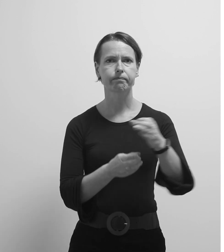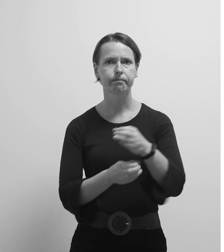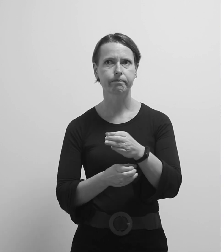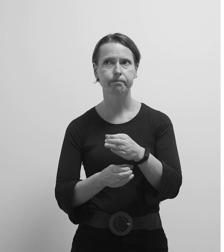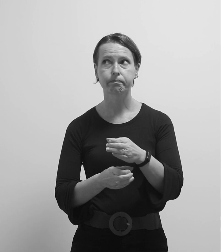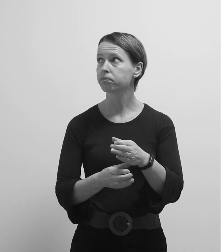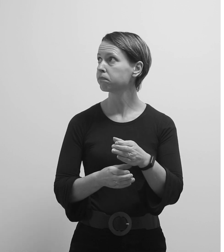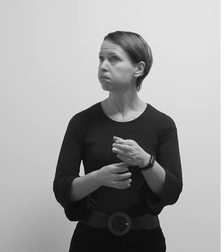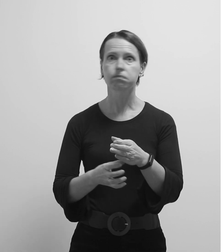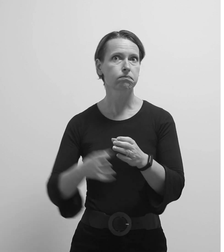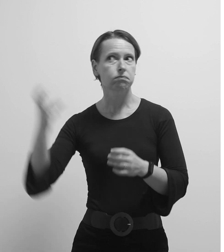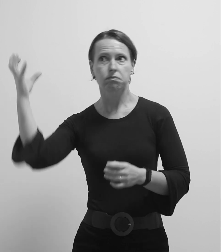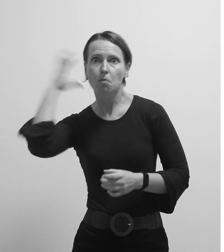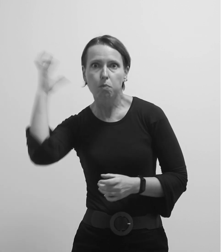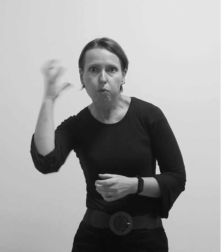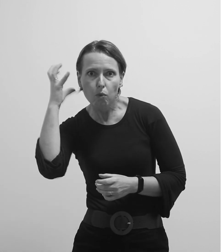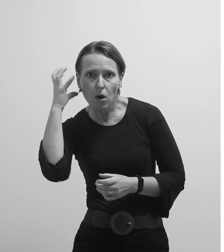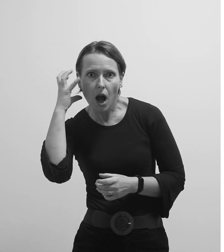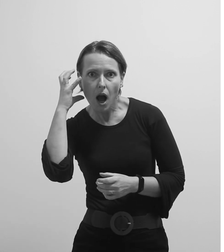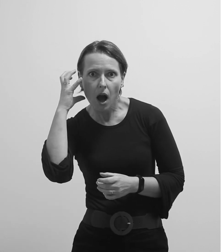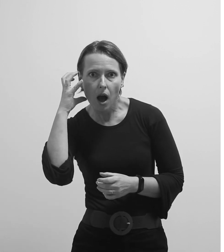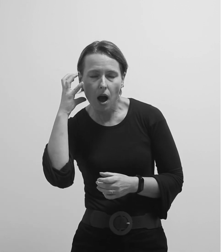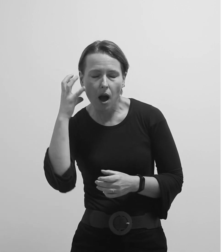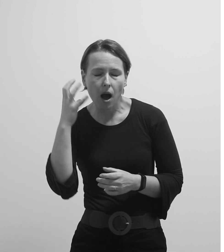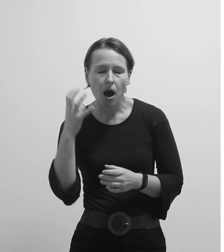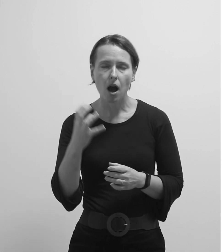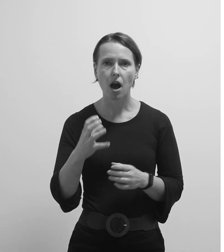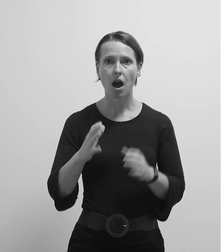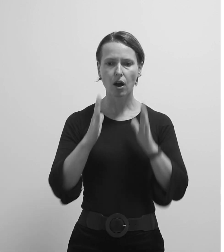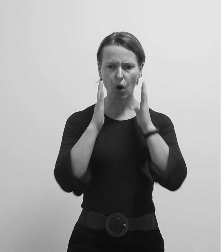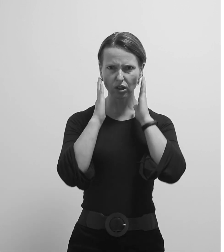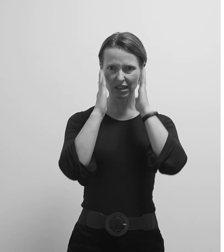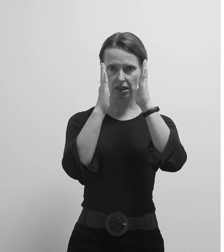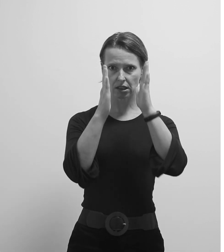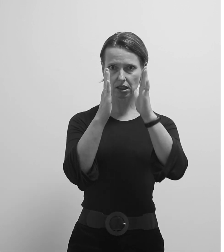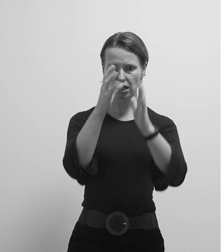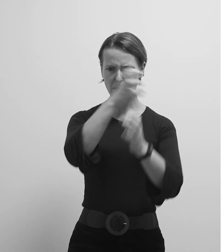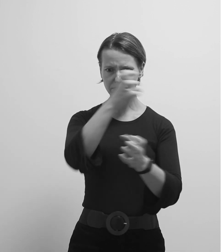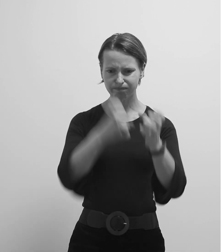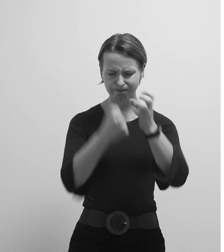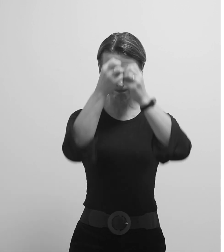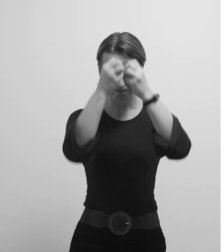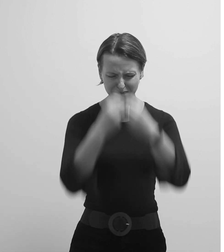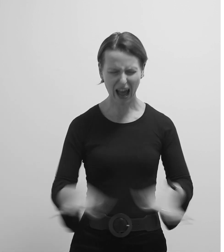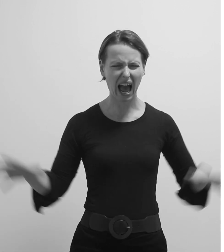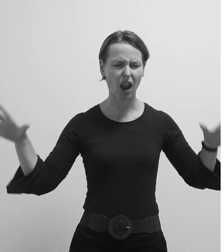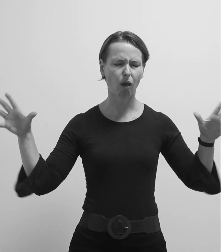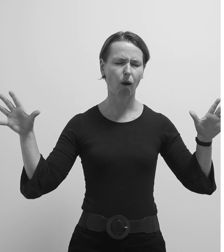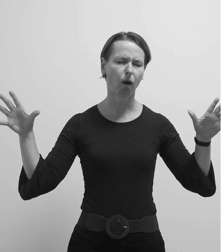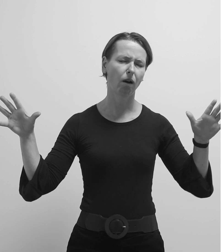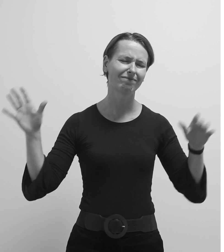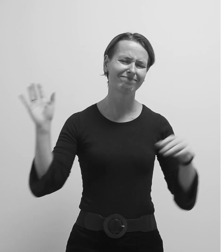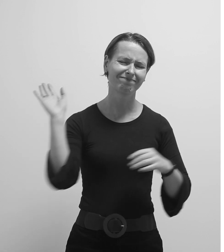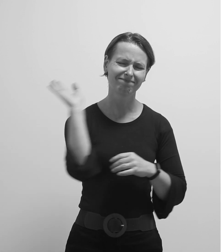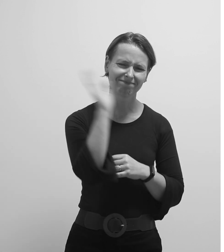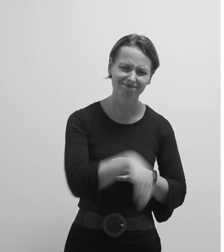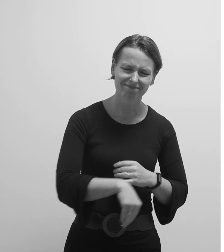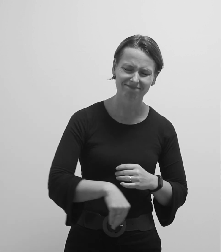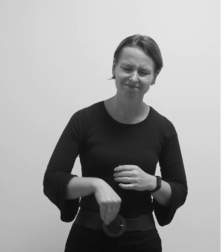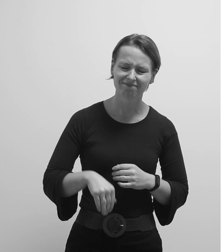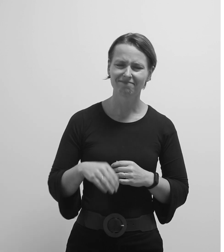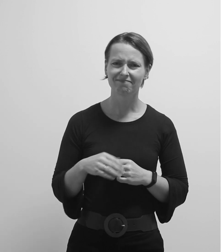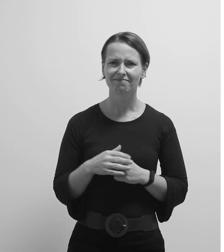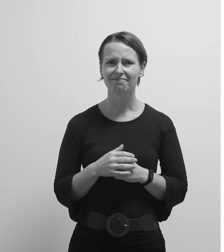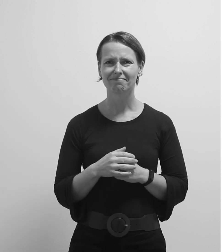Iznenada, buka prekida moju koncentraciju. Zbogom veličanstvena kulo.